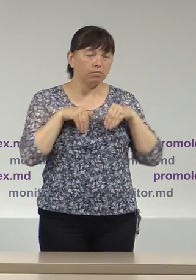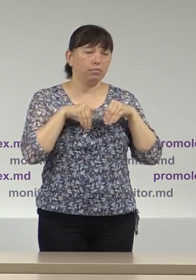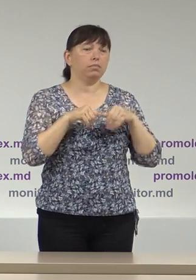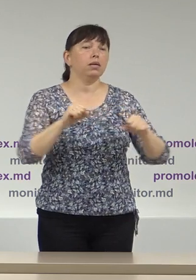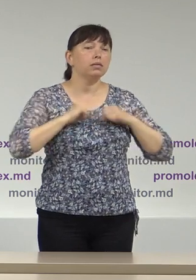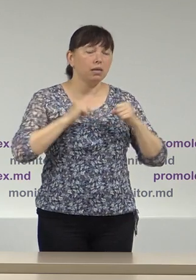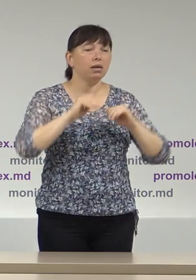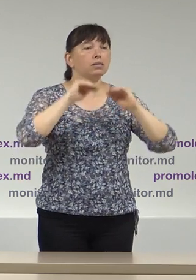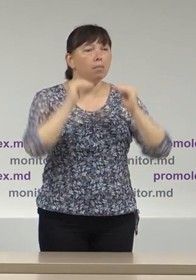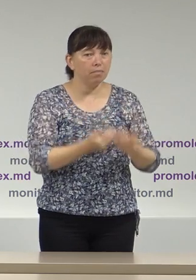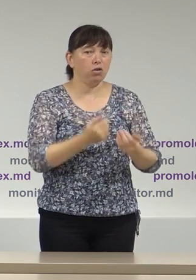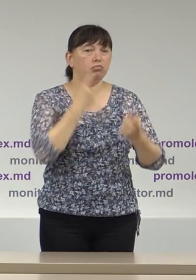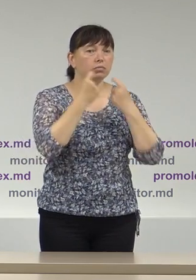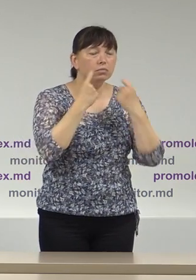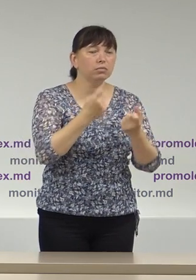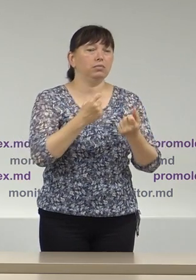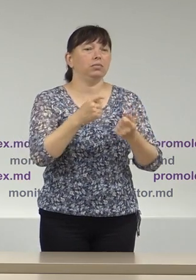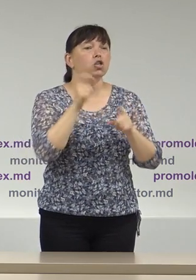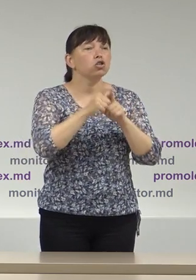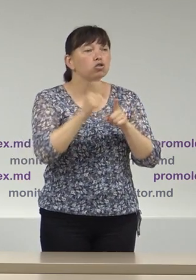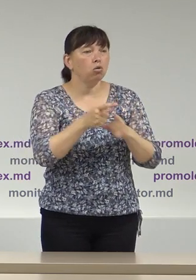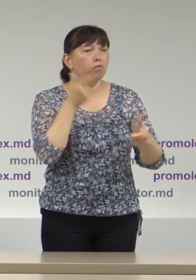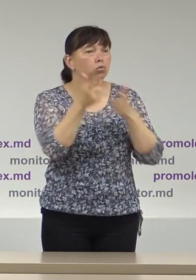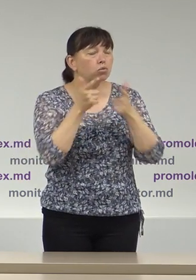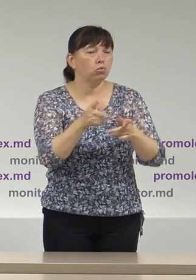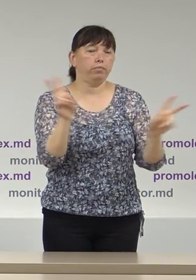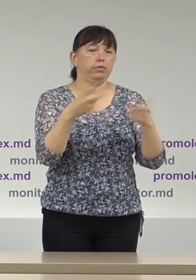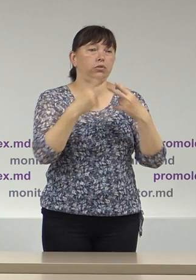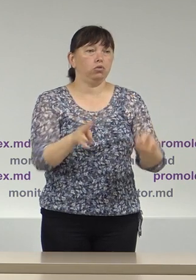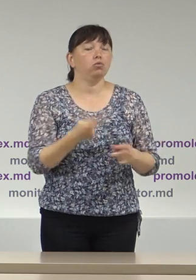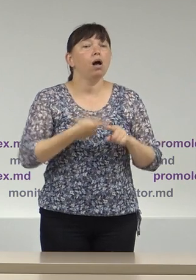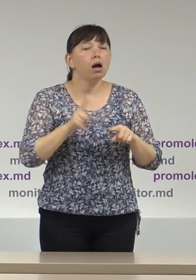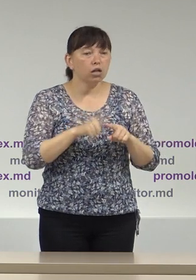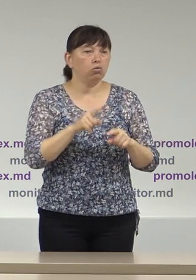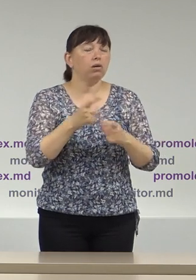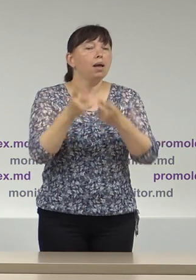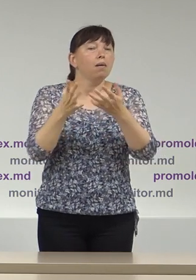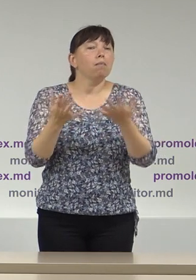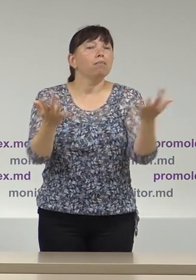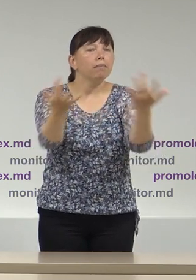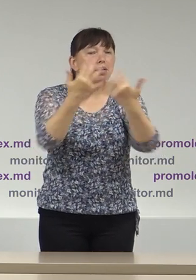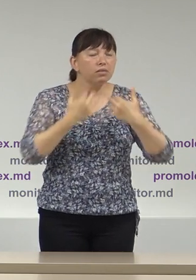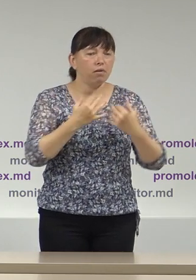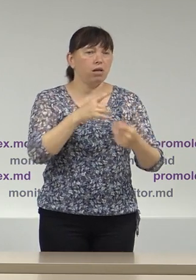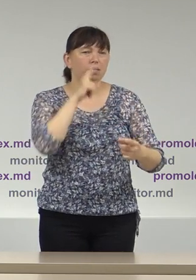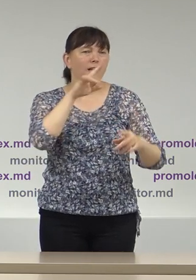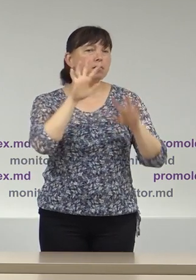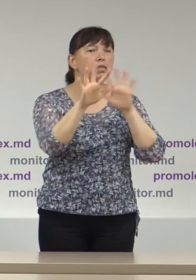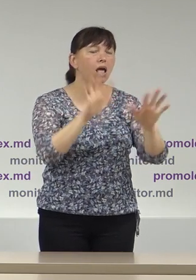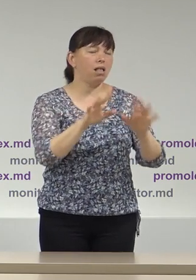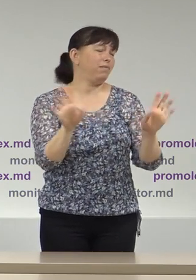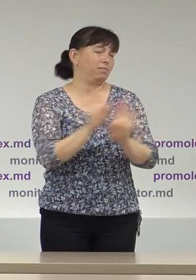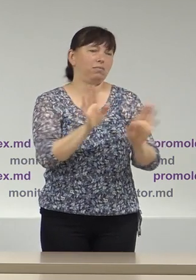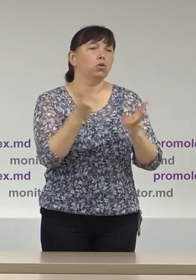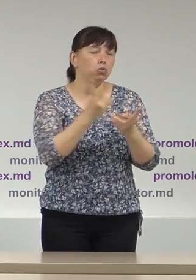utilizarea mesajelor care instigă la discriminare care instigă la ură și așa mai